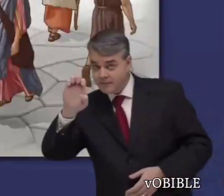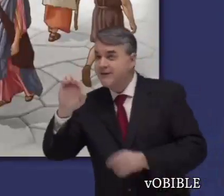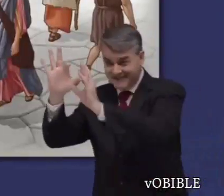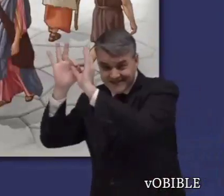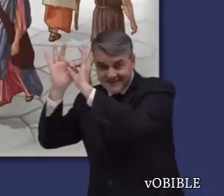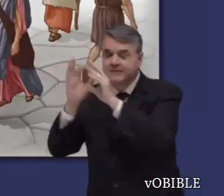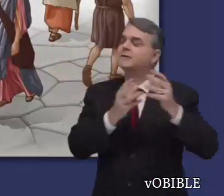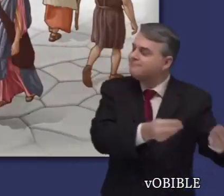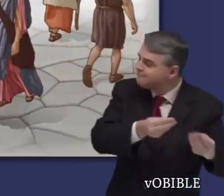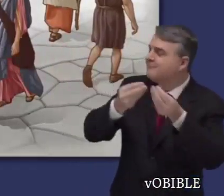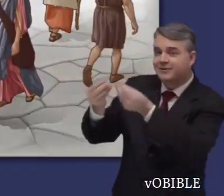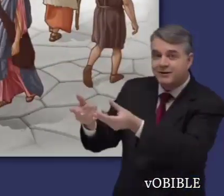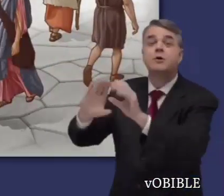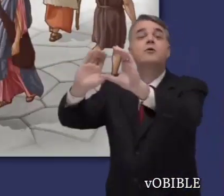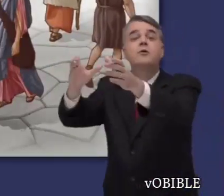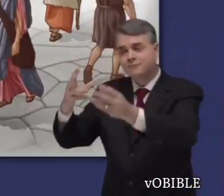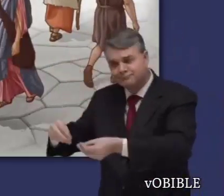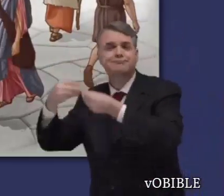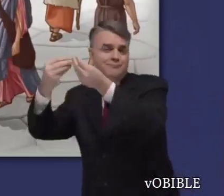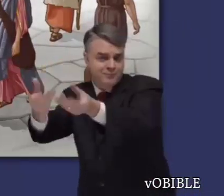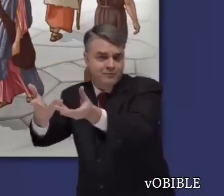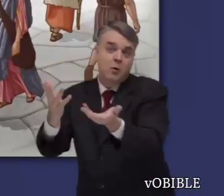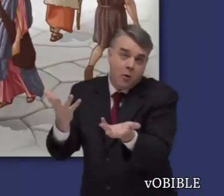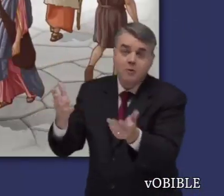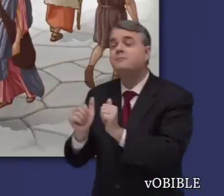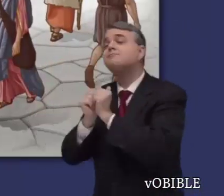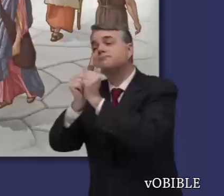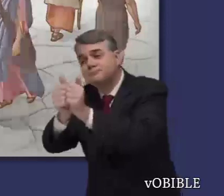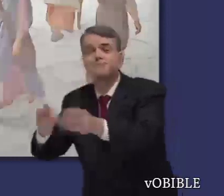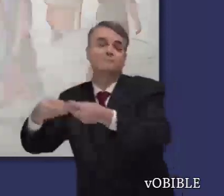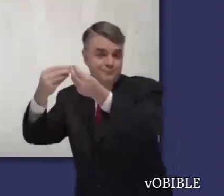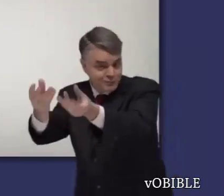llamada Febe llevara la carta a Roma o que acompañara a quien la llevó.